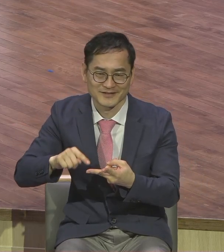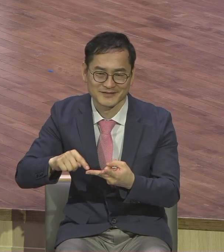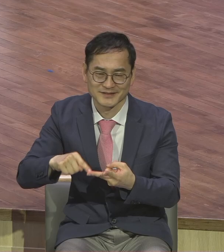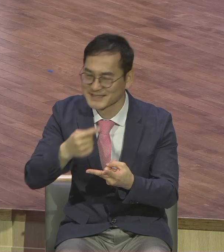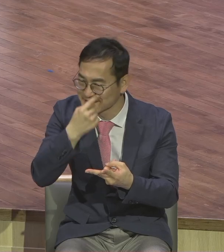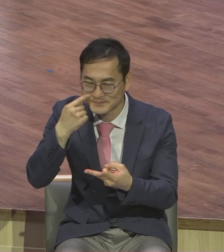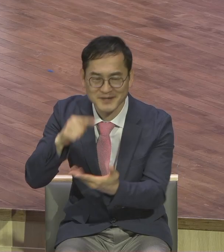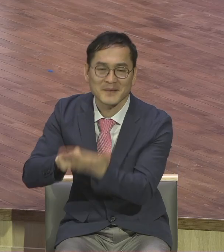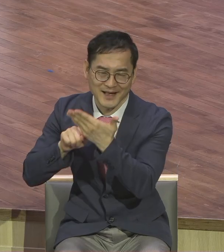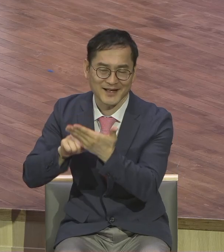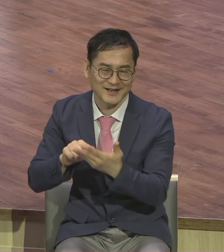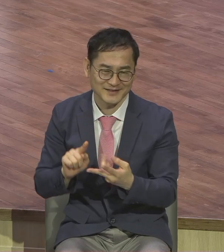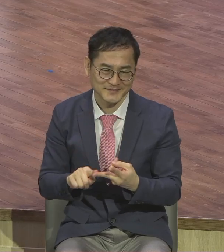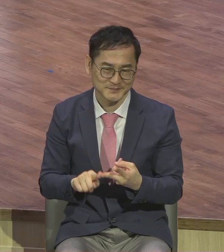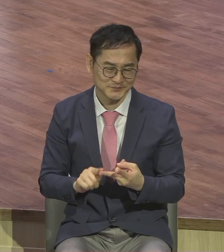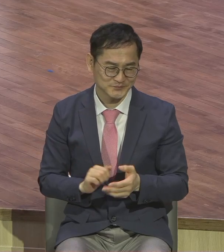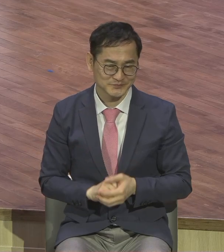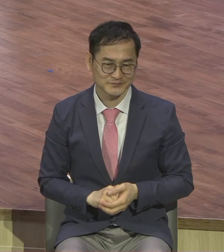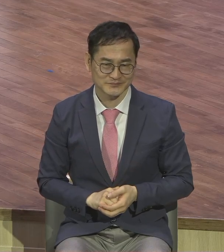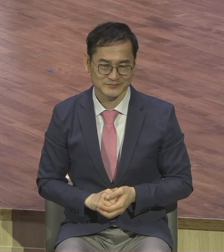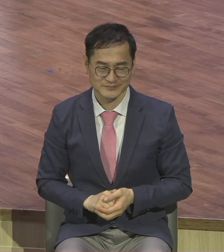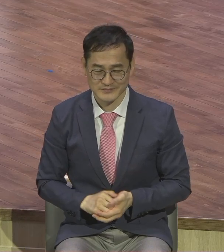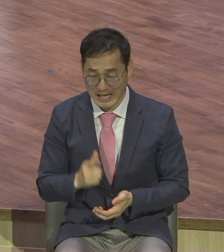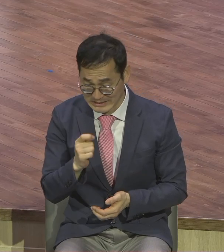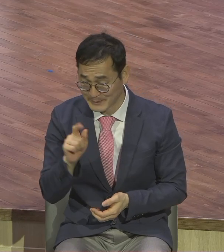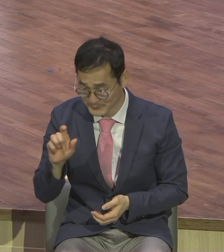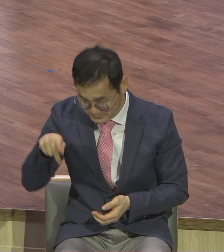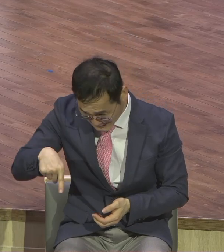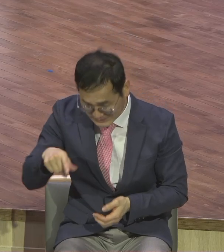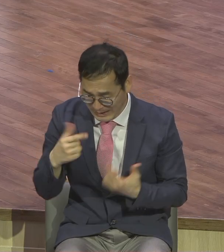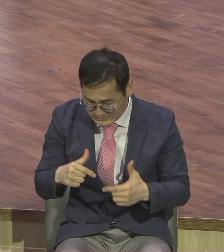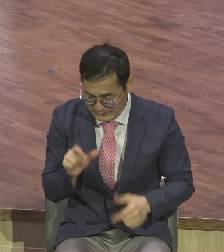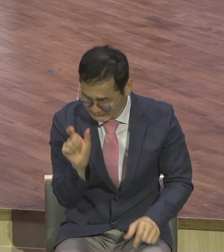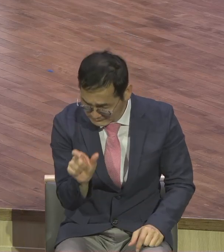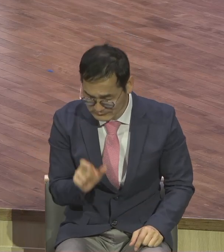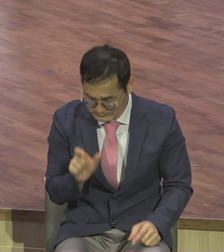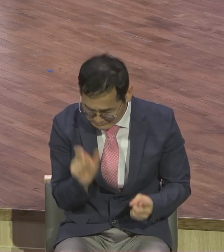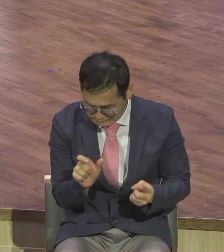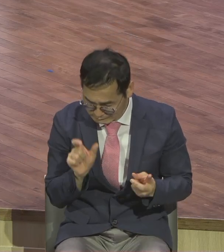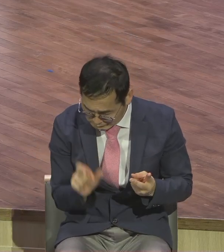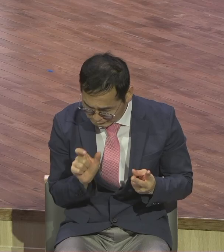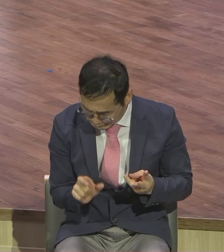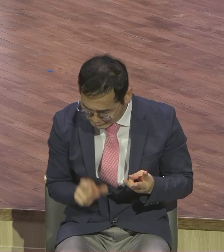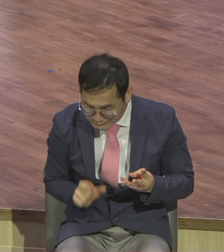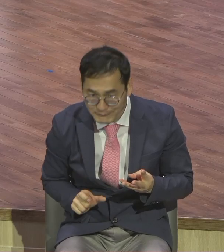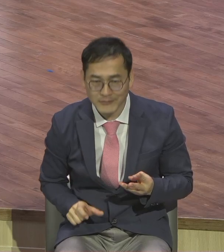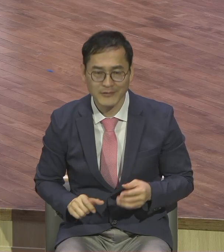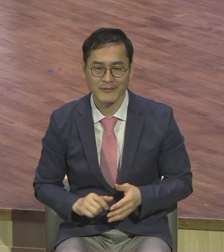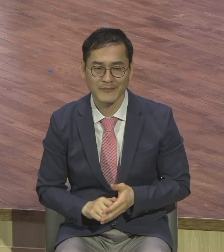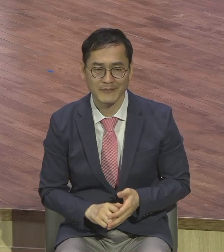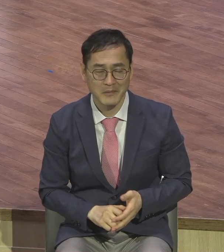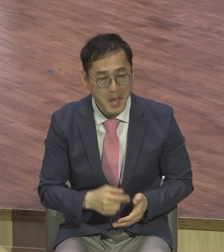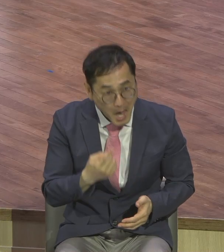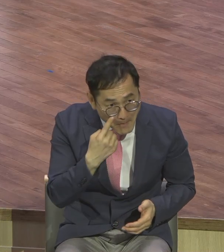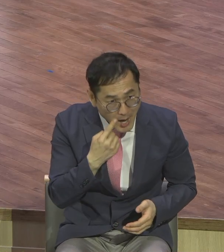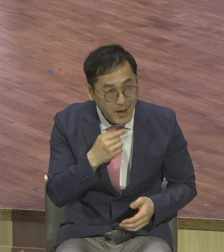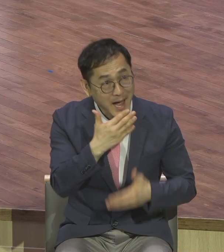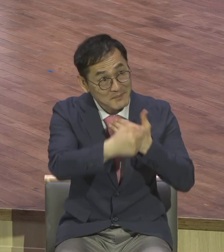여러분이 받은 말씀을 삶 속에 적용해서 그 말씀이 성취 되는 응답을 응답을 맛보시기